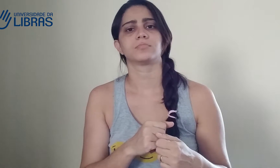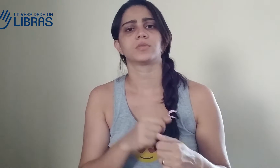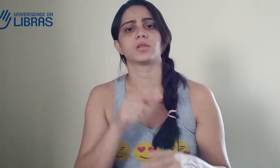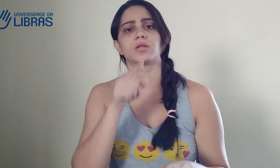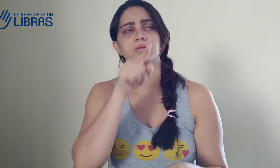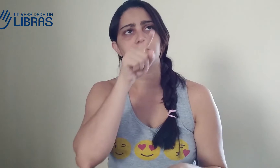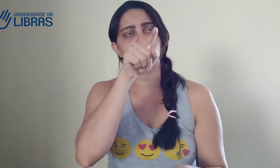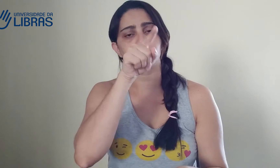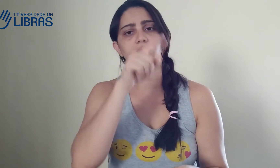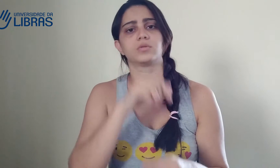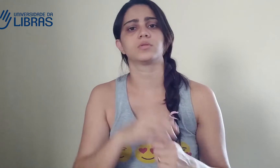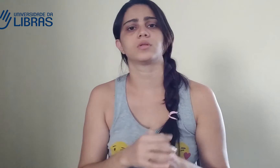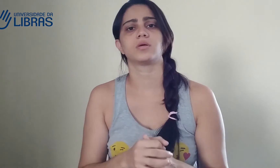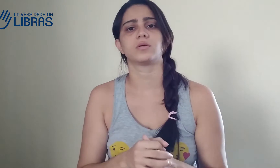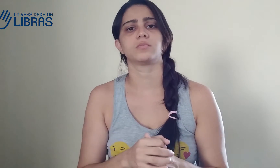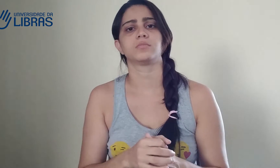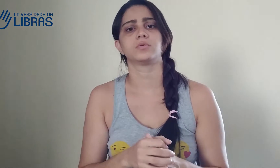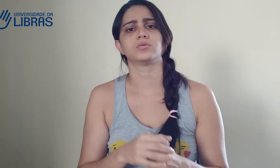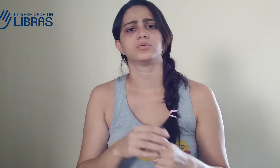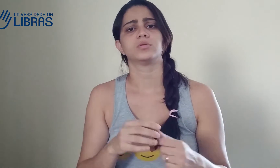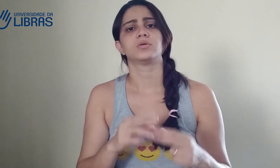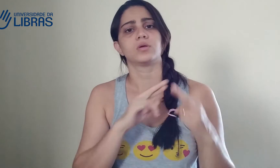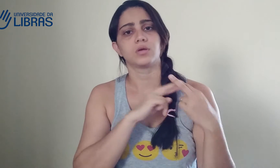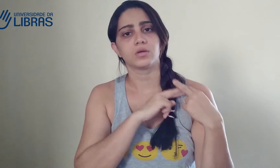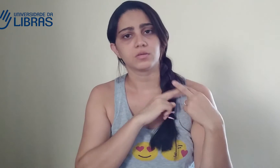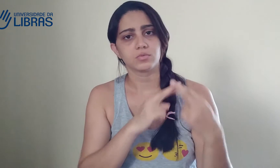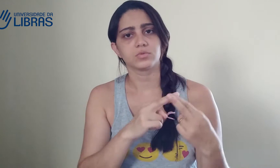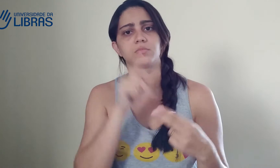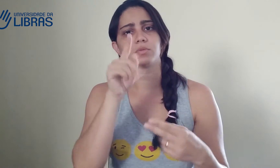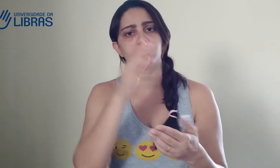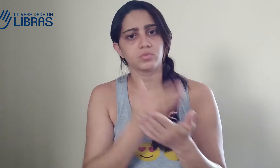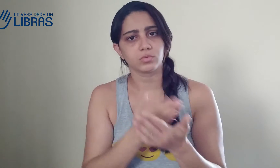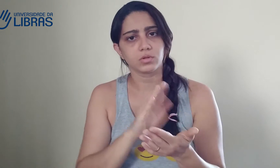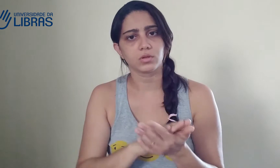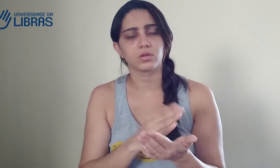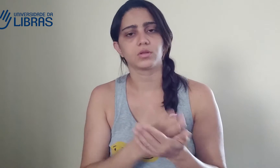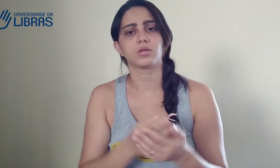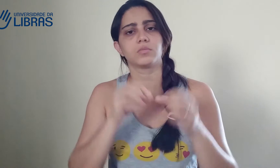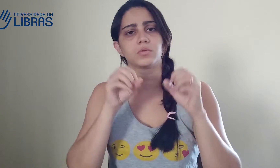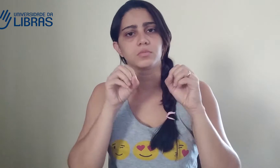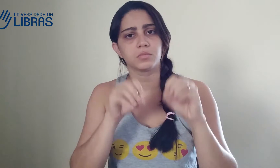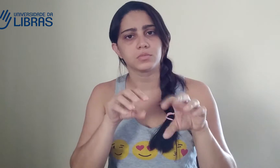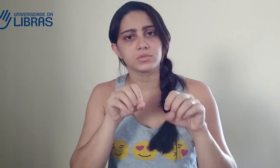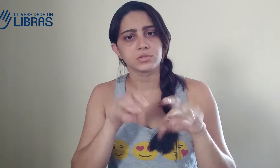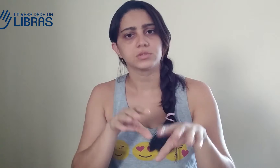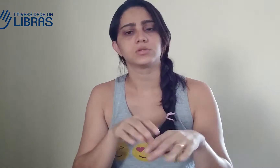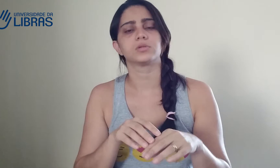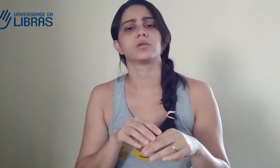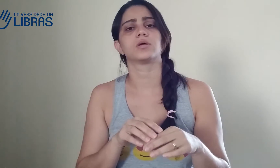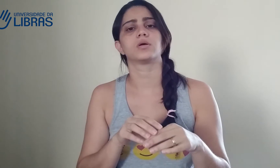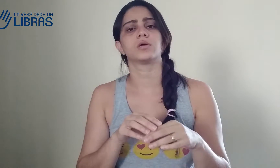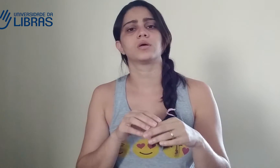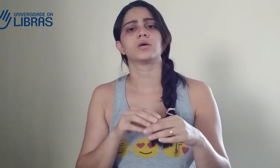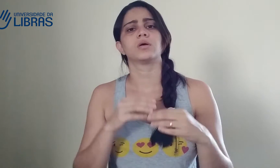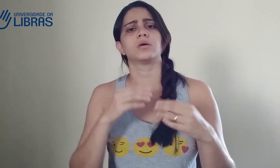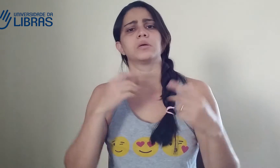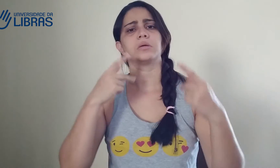Os surdos, eles precisam, né? De alguém responsável que passe essa emoção na música,